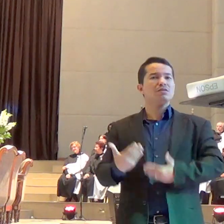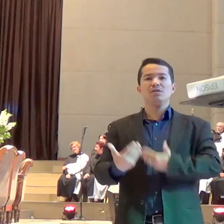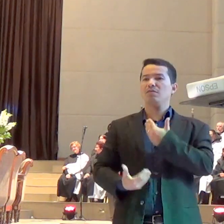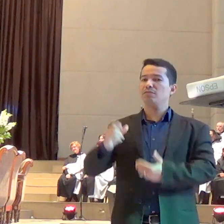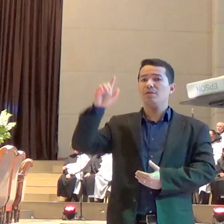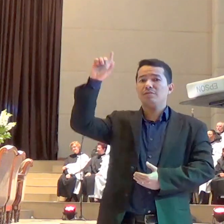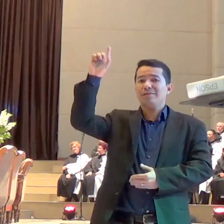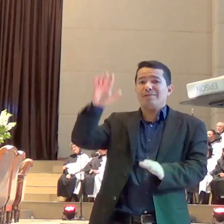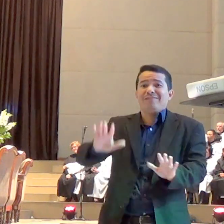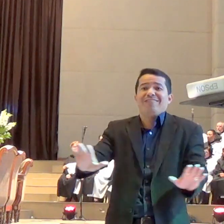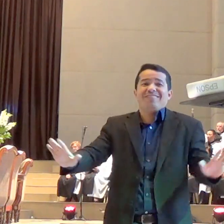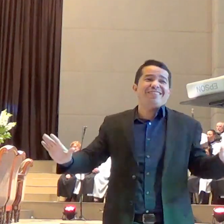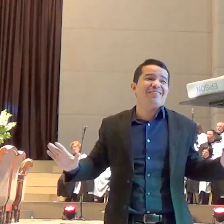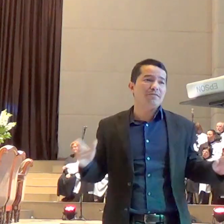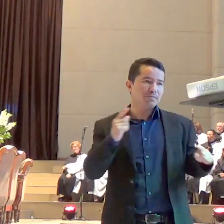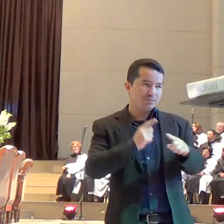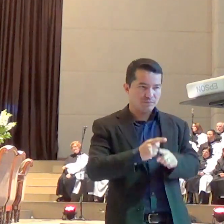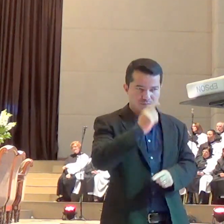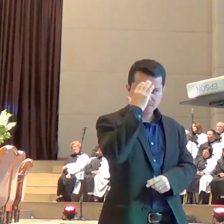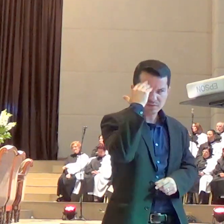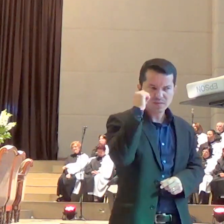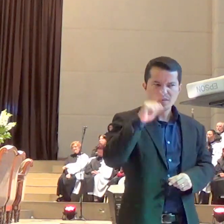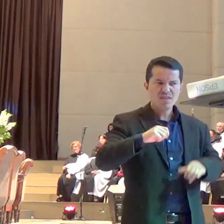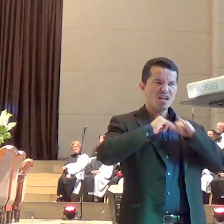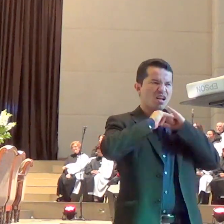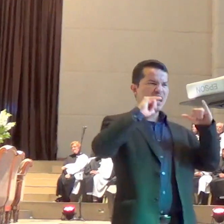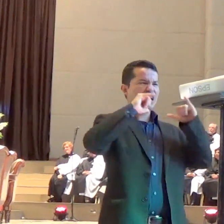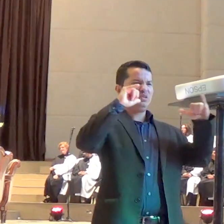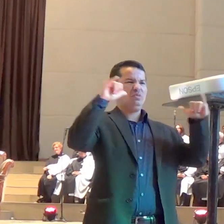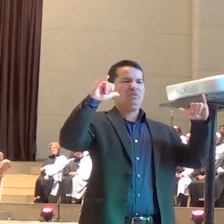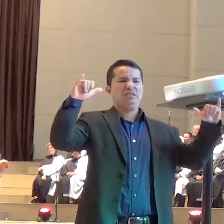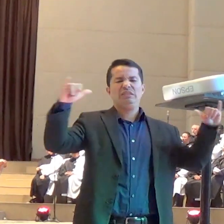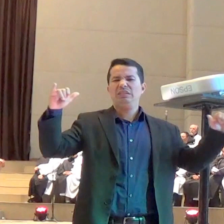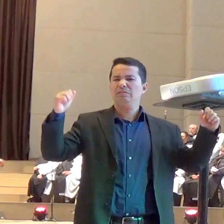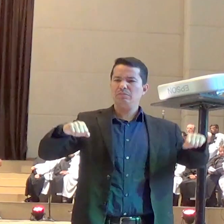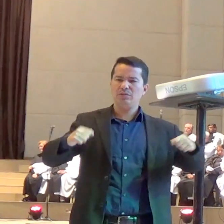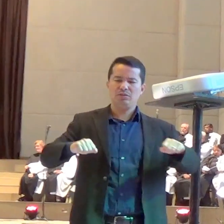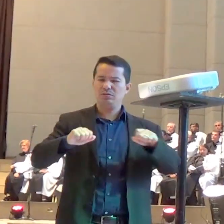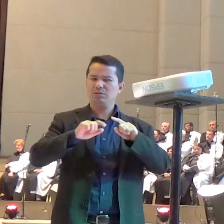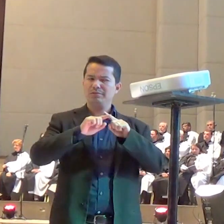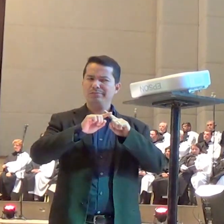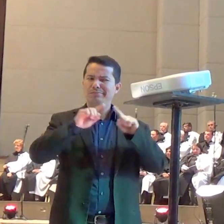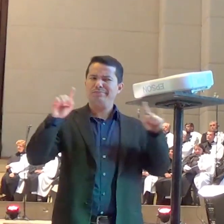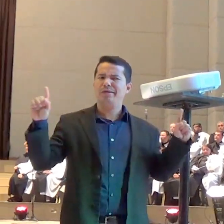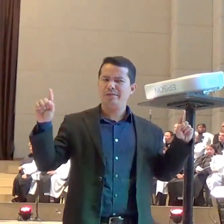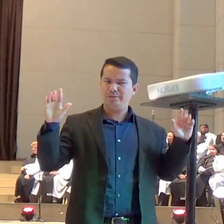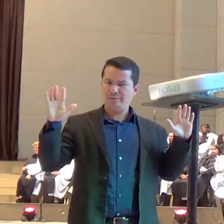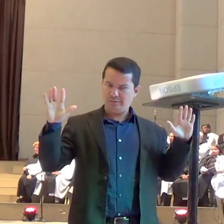anunciada. Porém, há uma coisa que a gente tem que tomar cuidado.